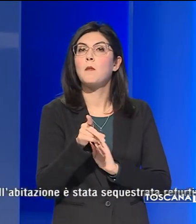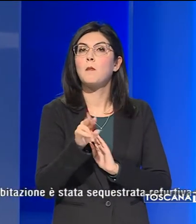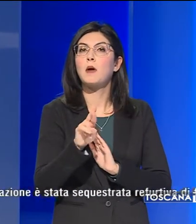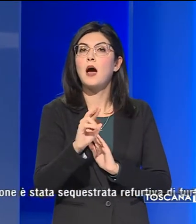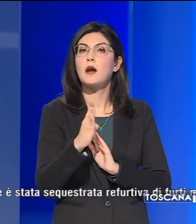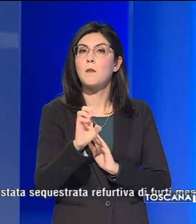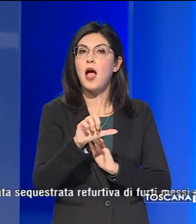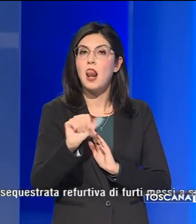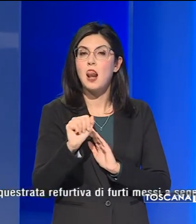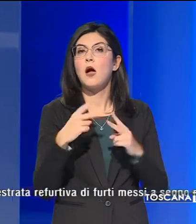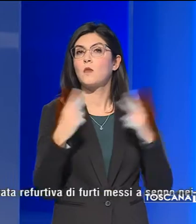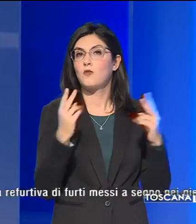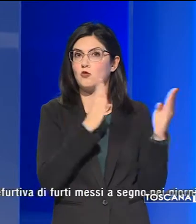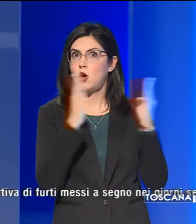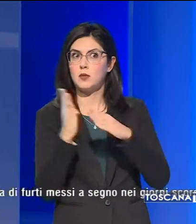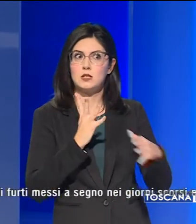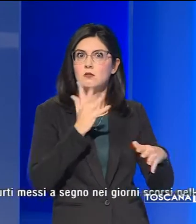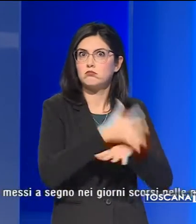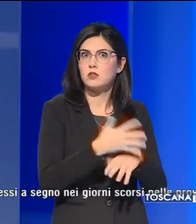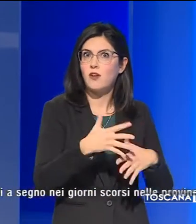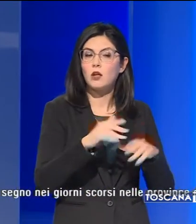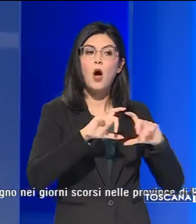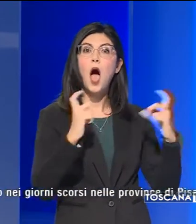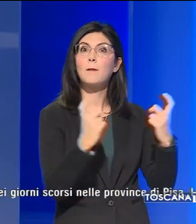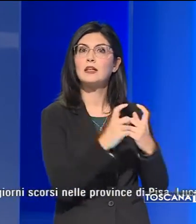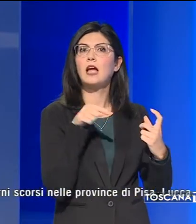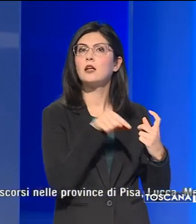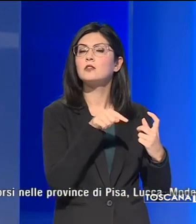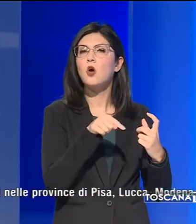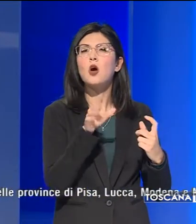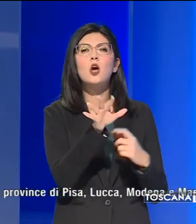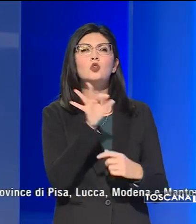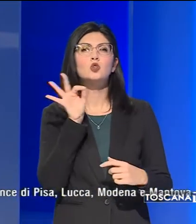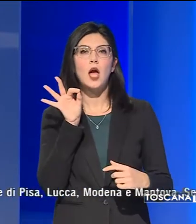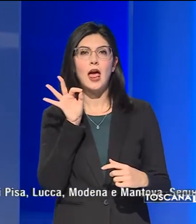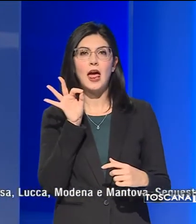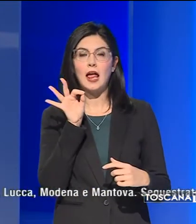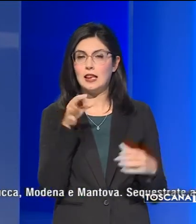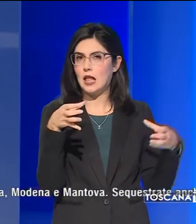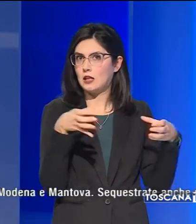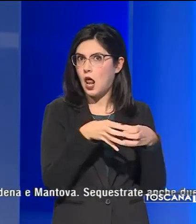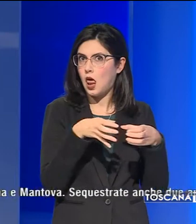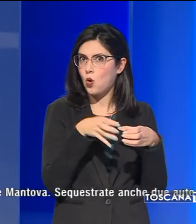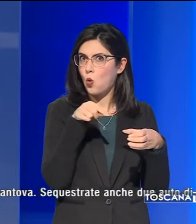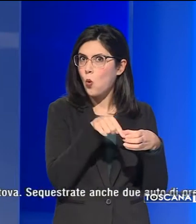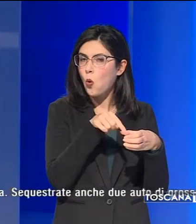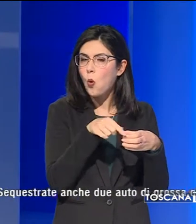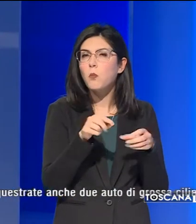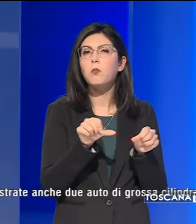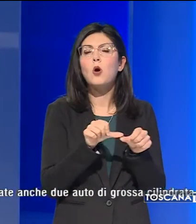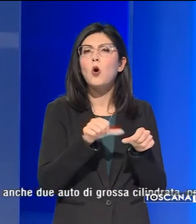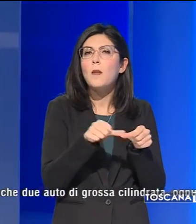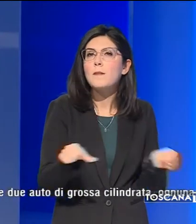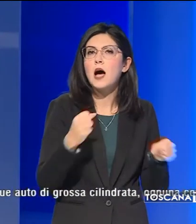in provincia di Pisa. L'abitazione sarebbe stata scelta dalla presunta banda come base operativa